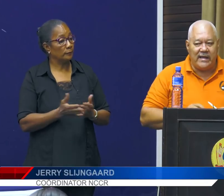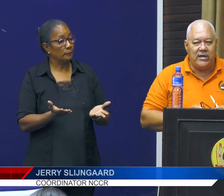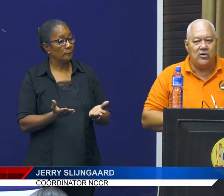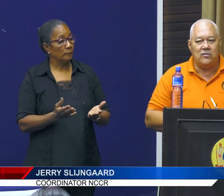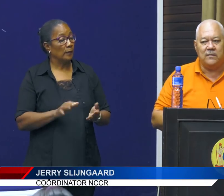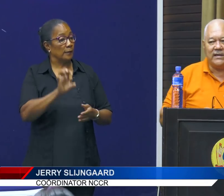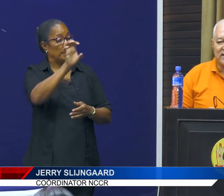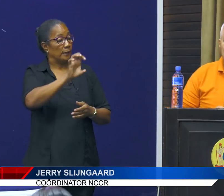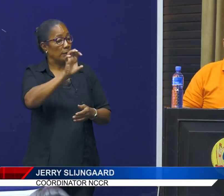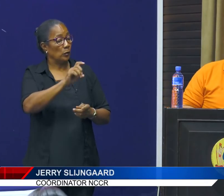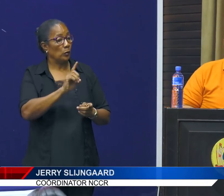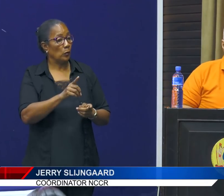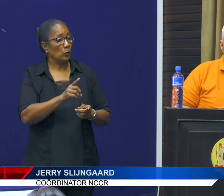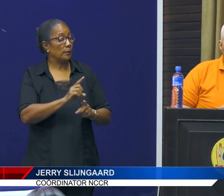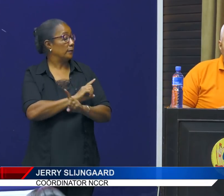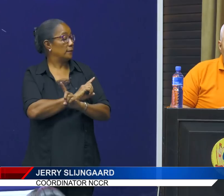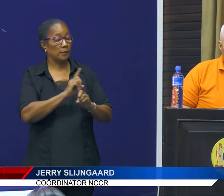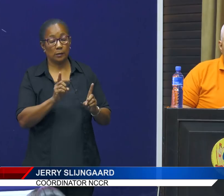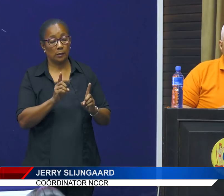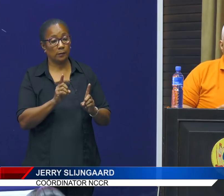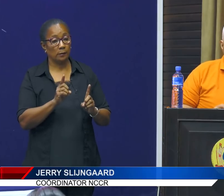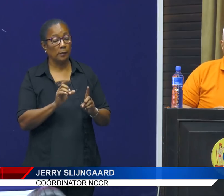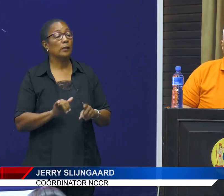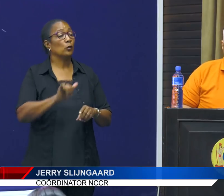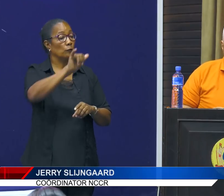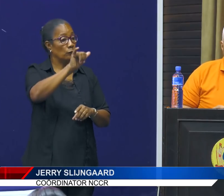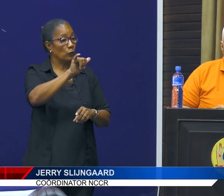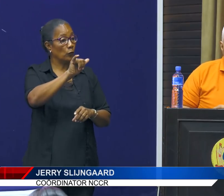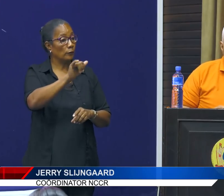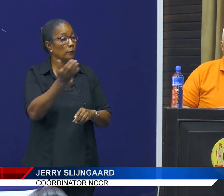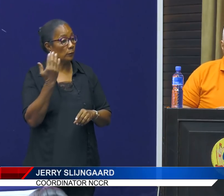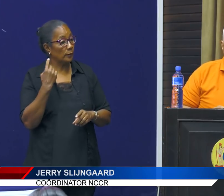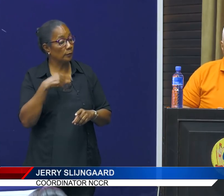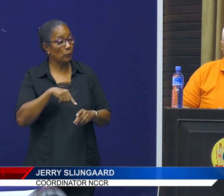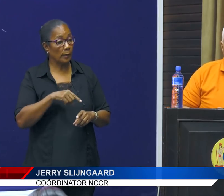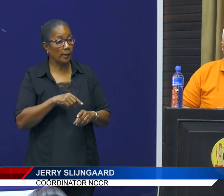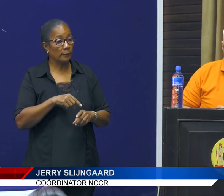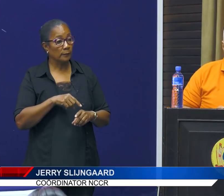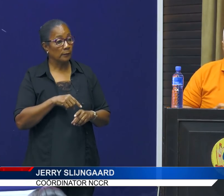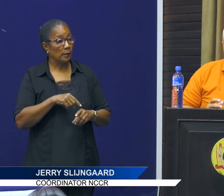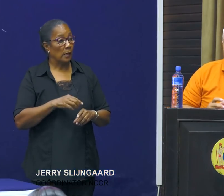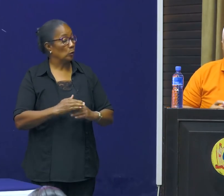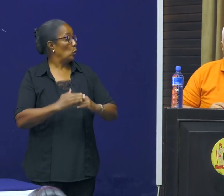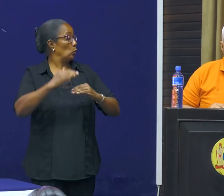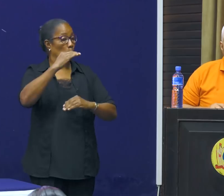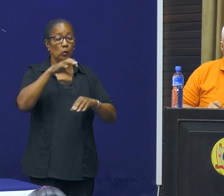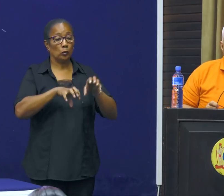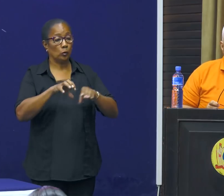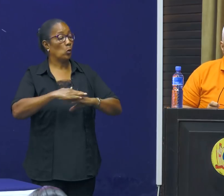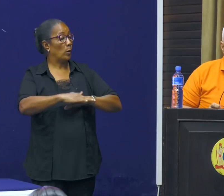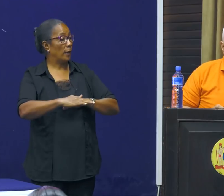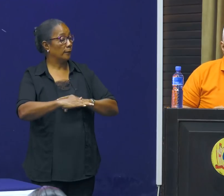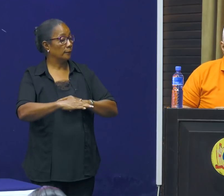zo zeggen, de regio. Het is een niet, het is een vlucht geweest waar er niet risico, een hoog risicoland is geweest.